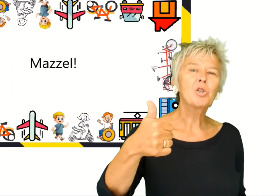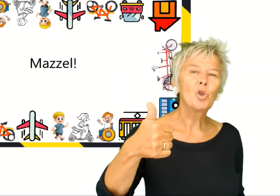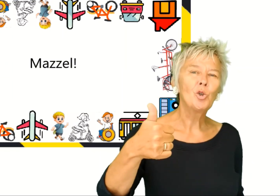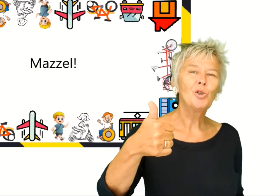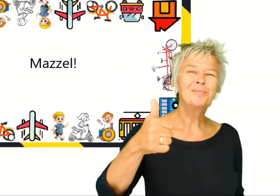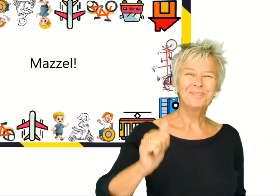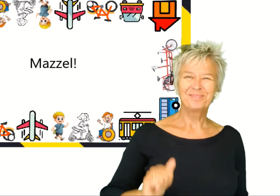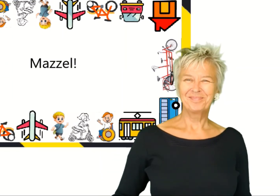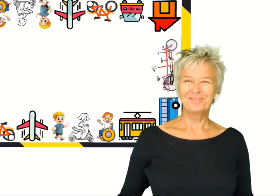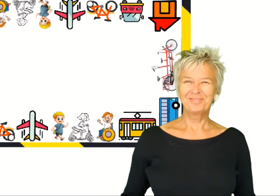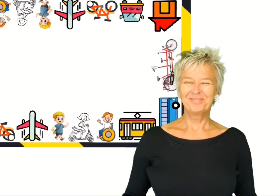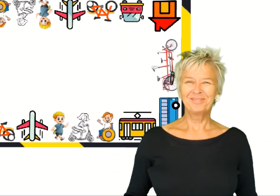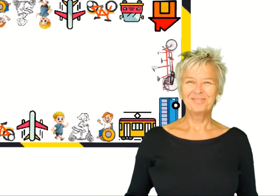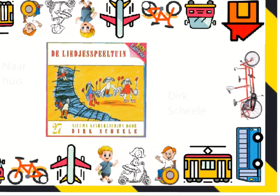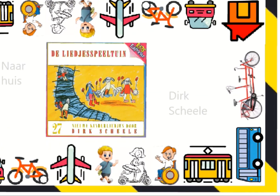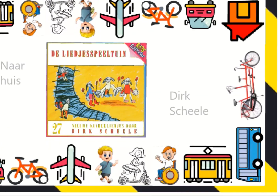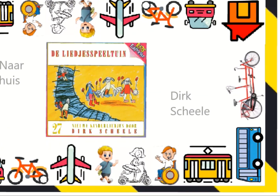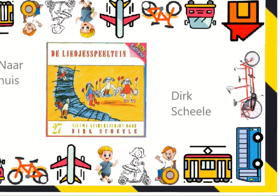Mozo.